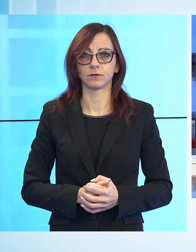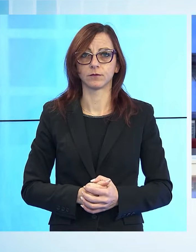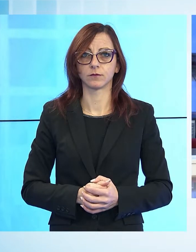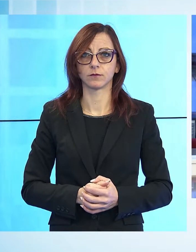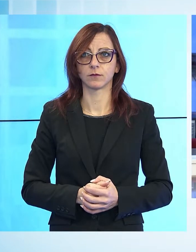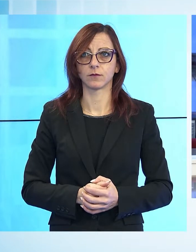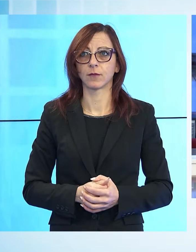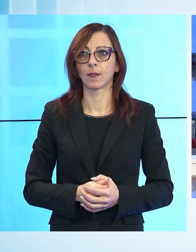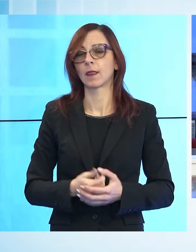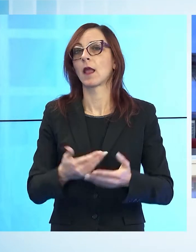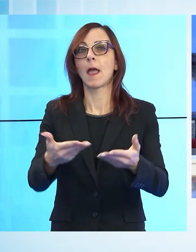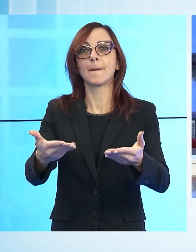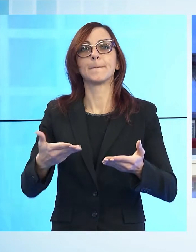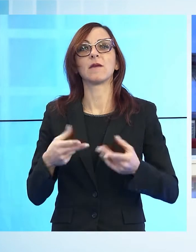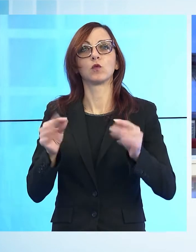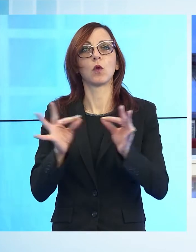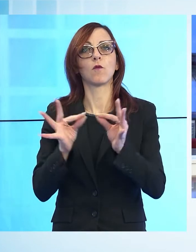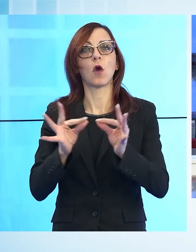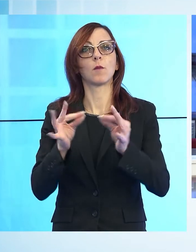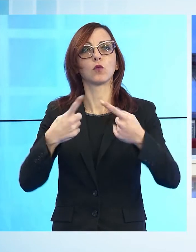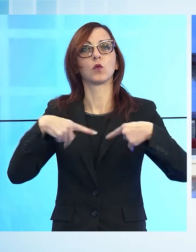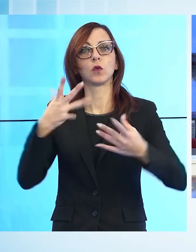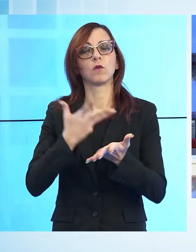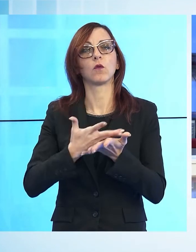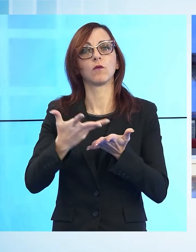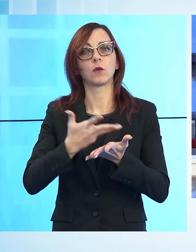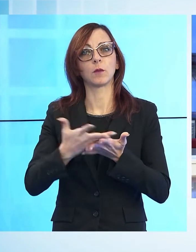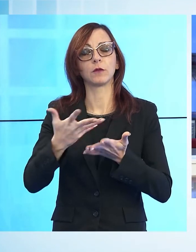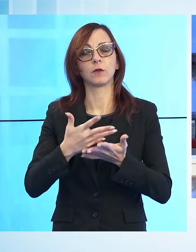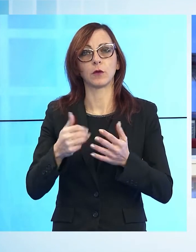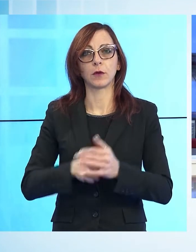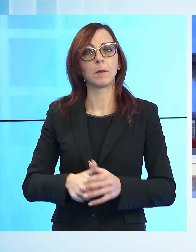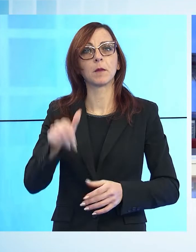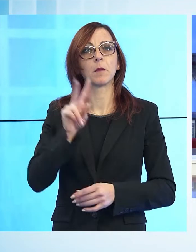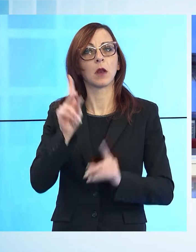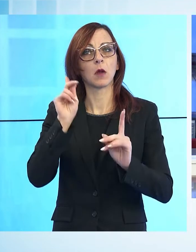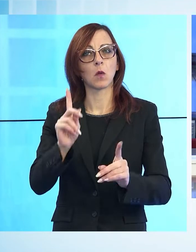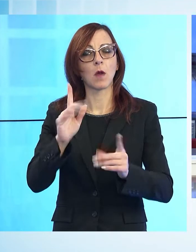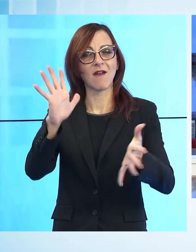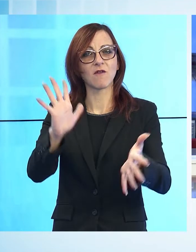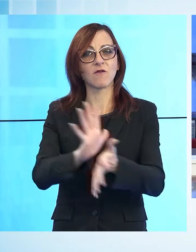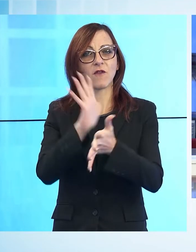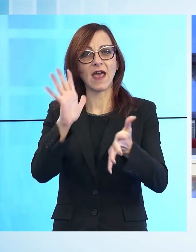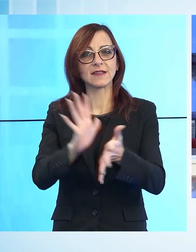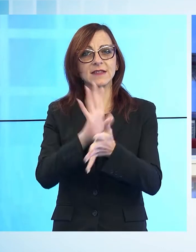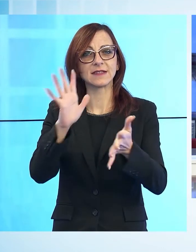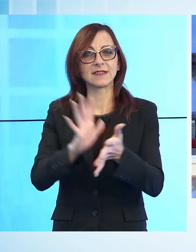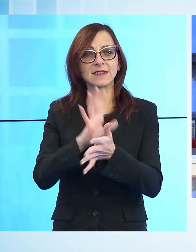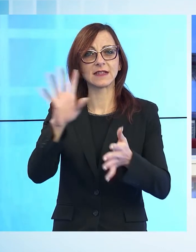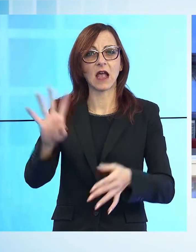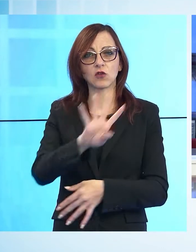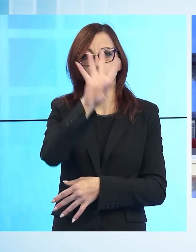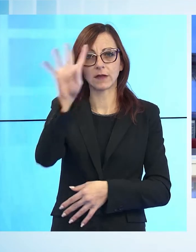Ben trovati, nuova edizione del TG Noi, in primo piano le celebrazioni per la festa della